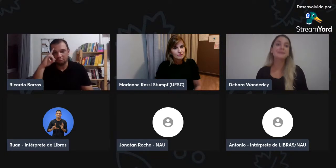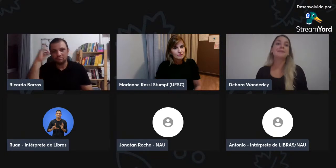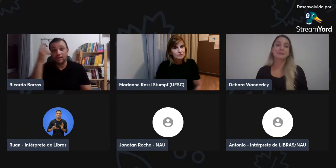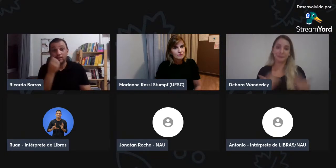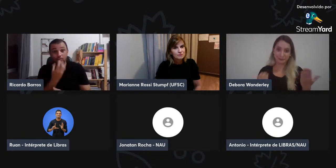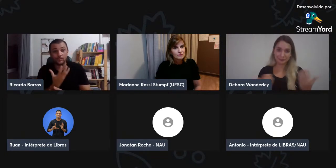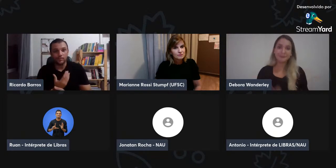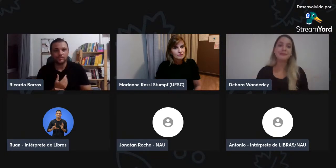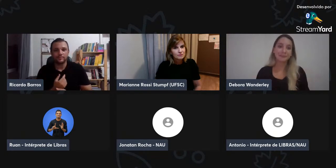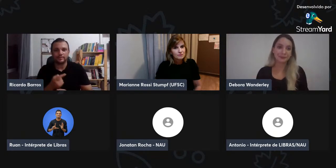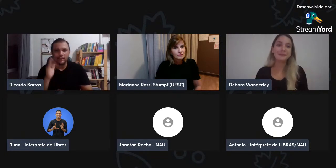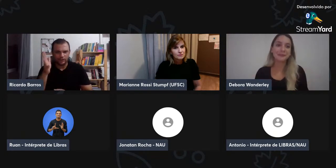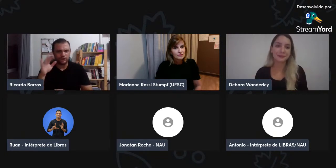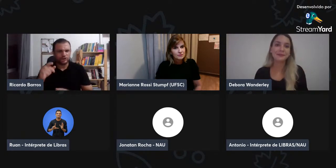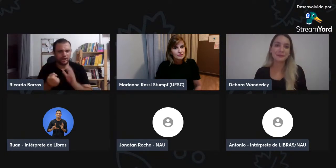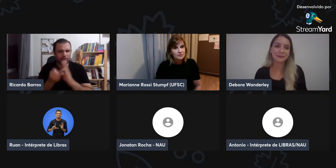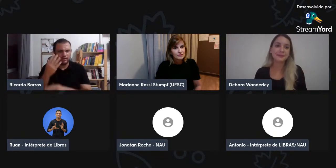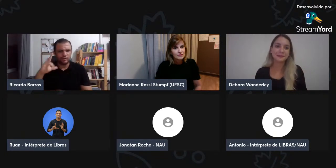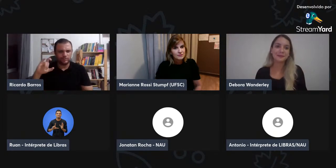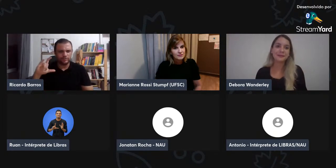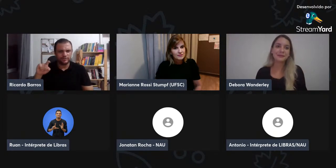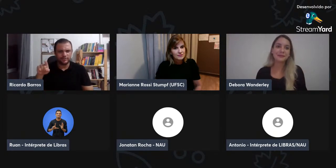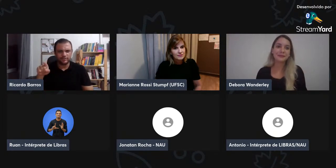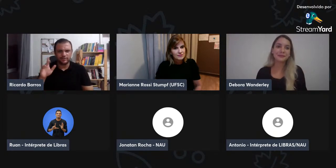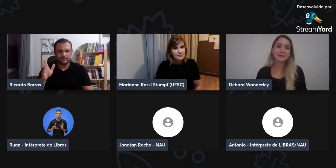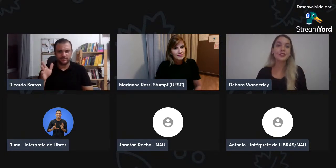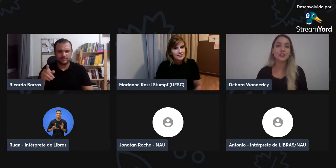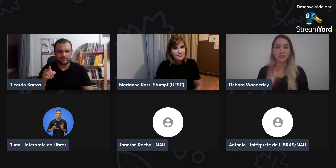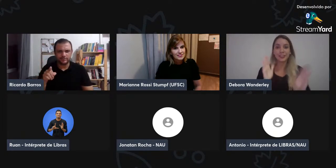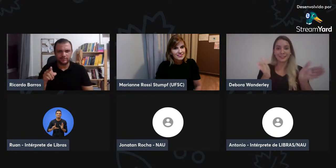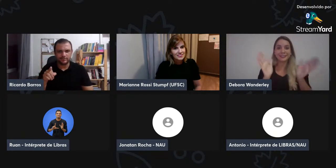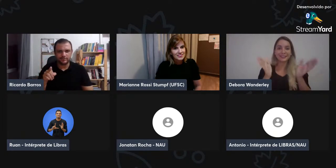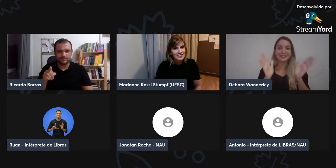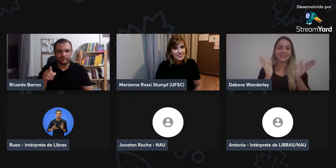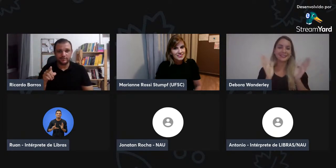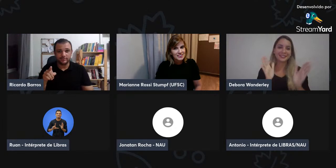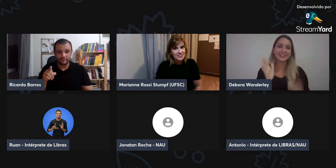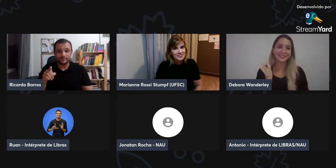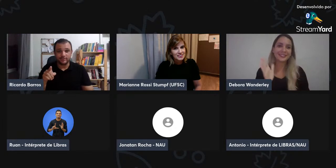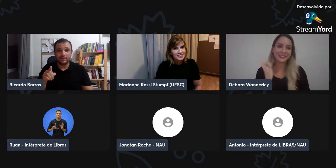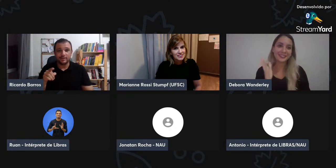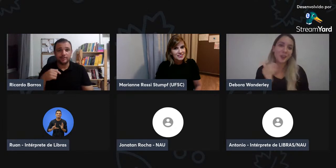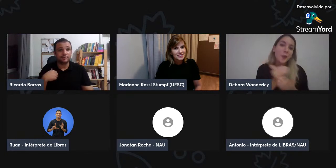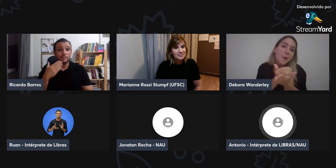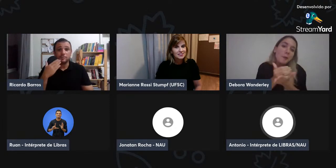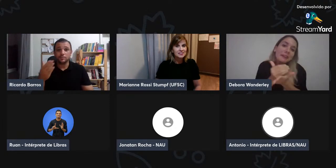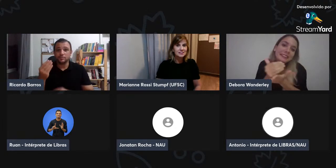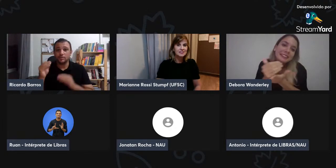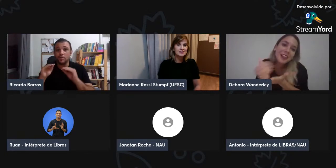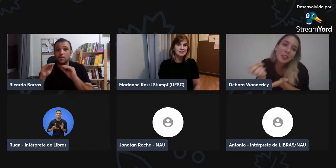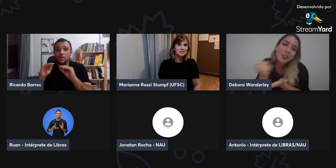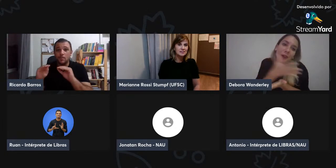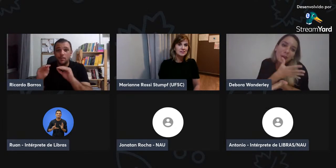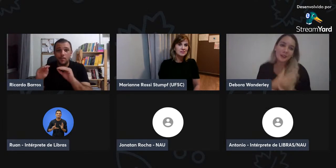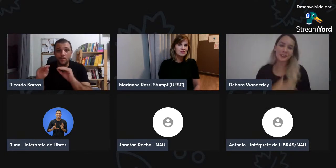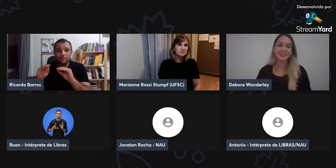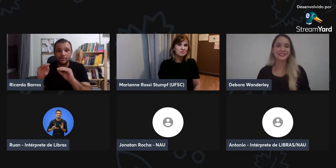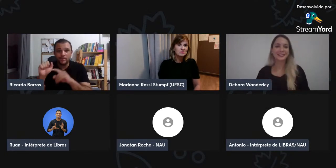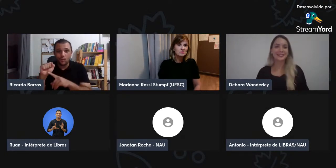Então, é ver o uso dentro da escola. Então, já tem criado o Instagram.